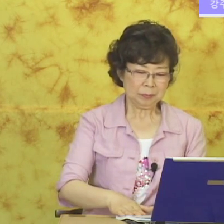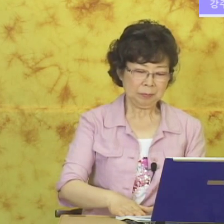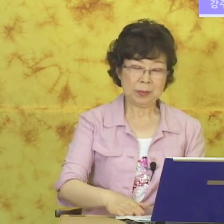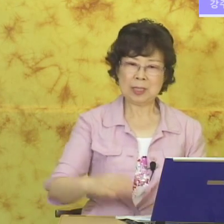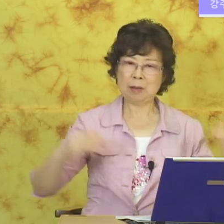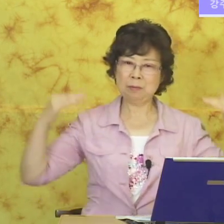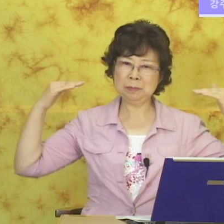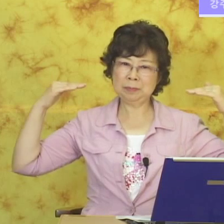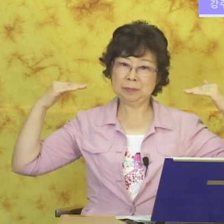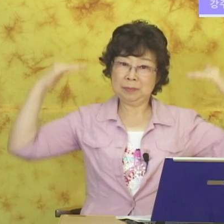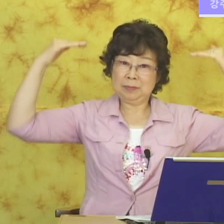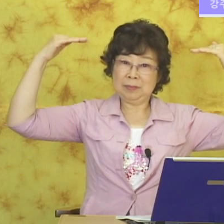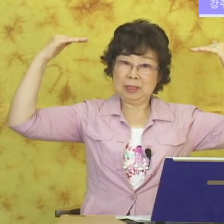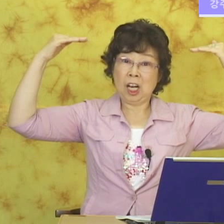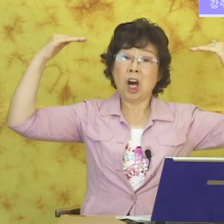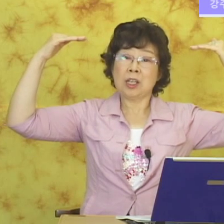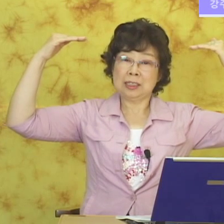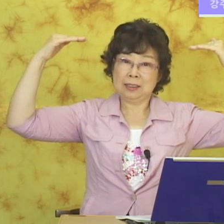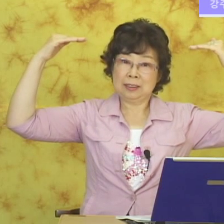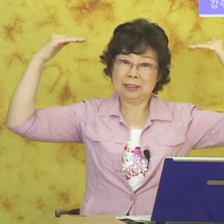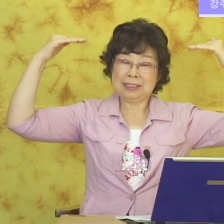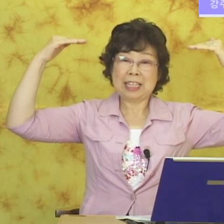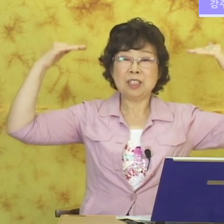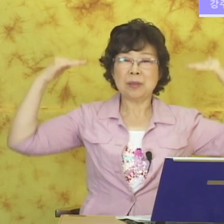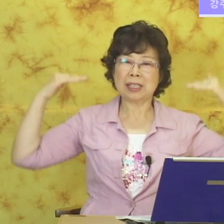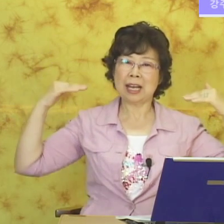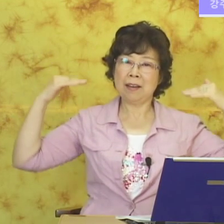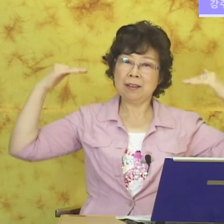그 다음 어른. 자 이거는 뭘까요?